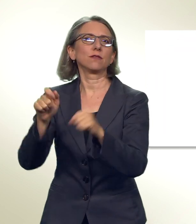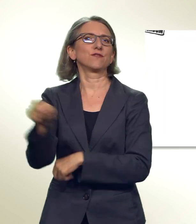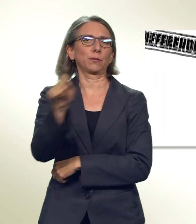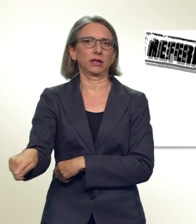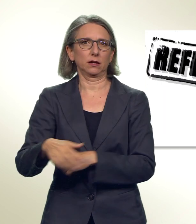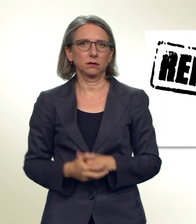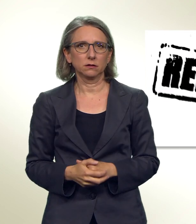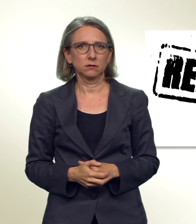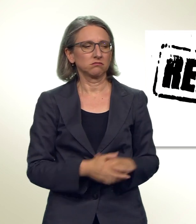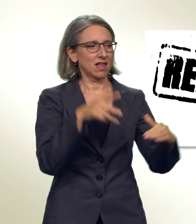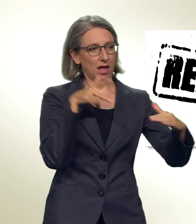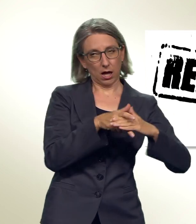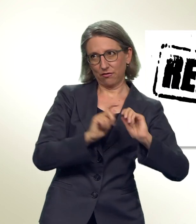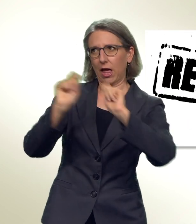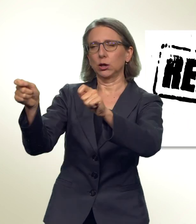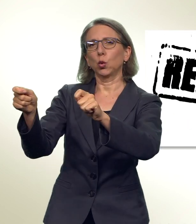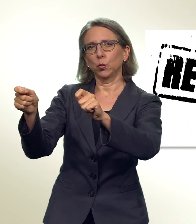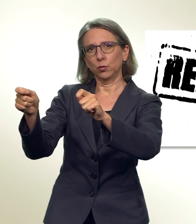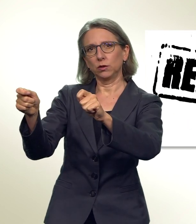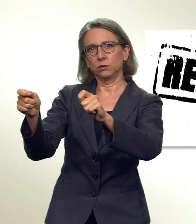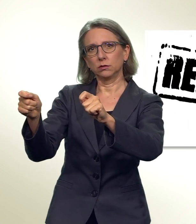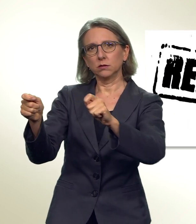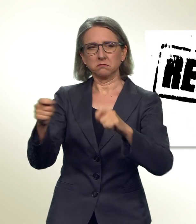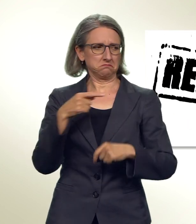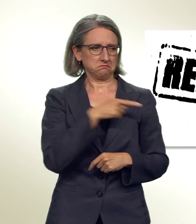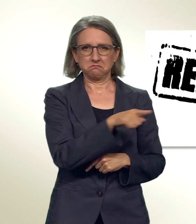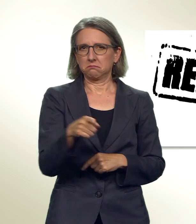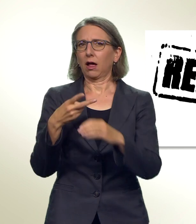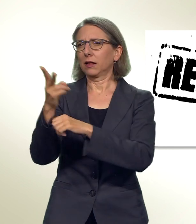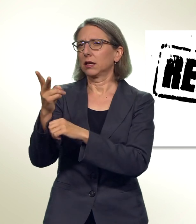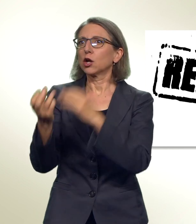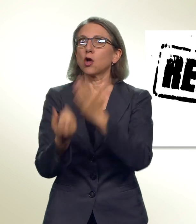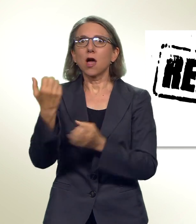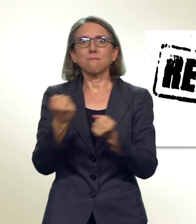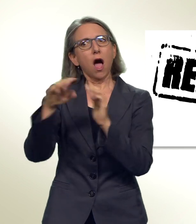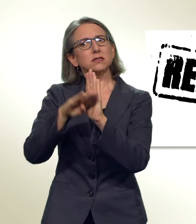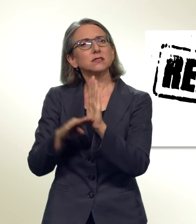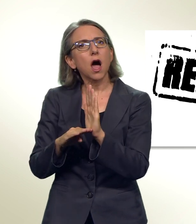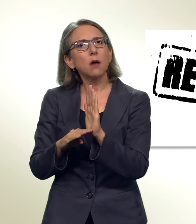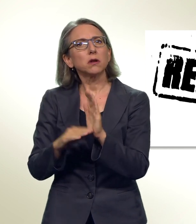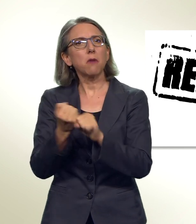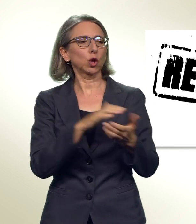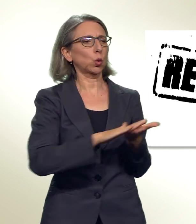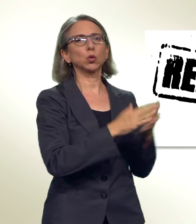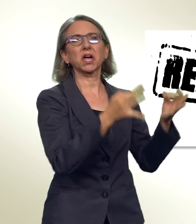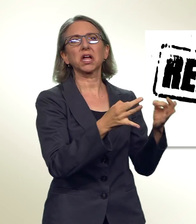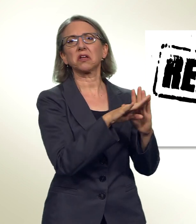das Gesetz wurde das Referendum ergriffen. Die Gegner kritisieren, die neuen Massnahmen verletzten die Grundrechte und seien willkürlich.